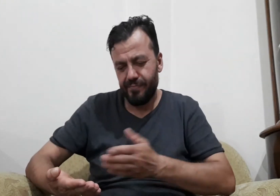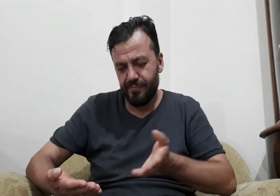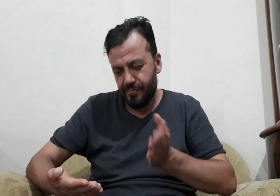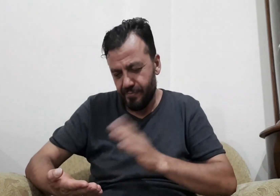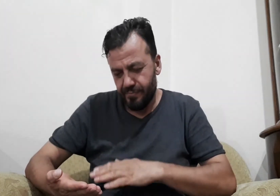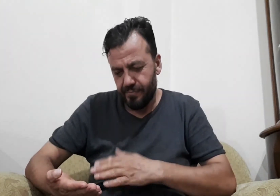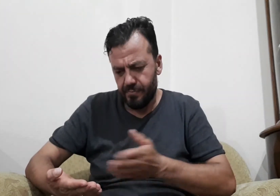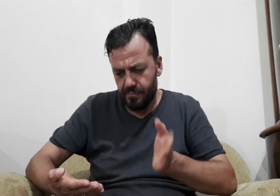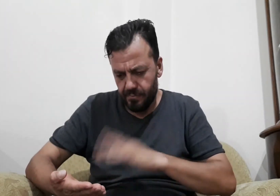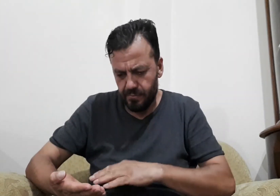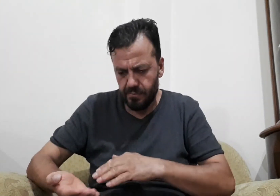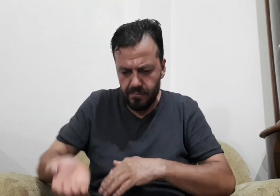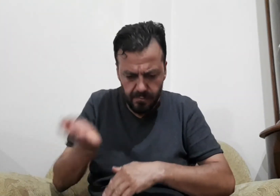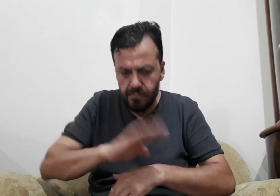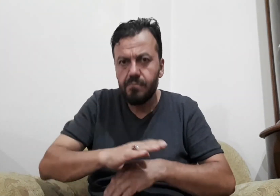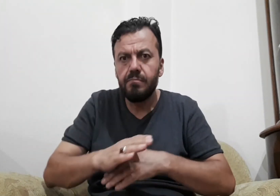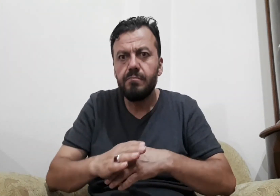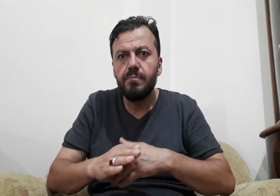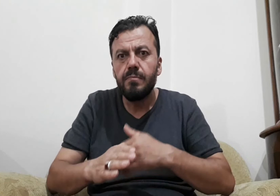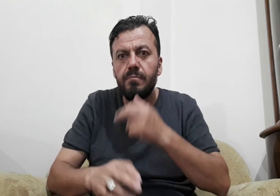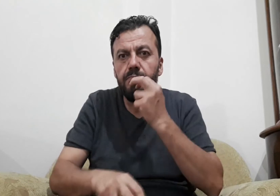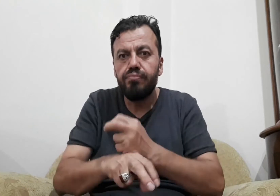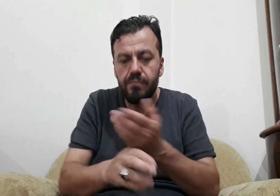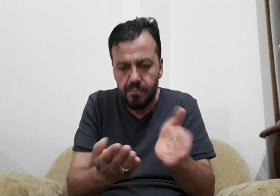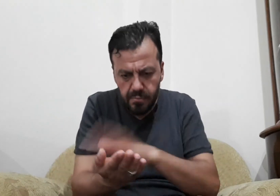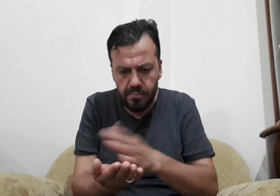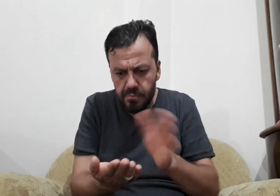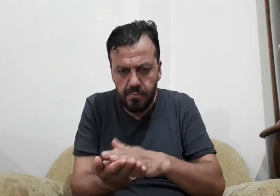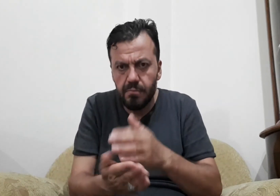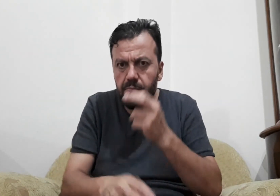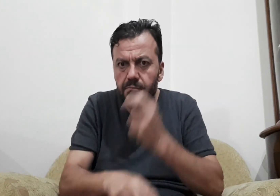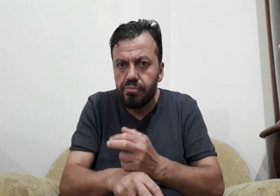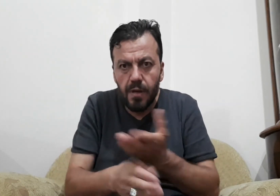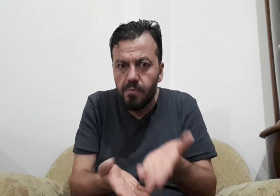işte açmış sayfaları çevirmiş çevirmiş çevirmiş boş sayfalar